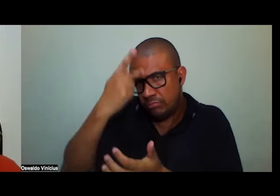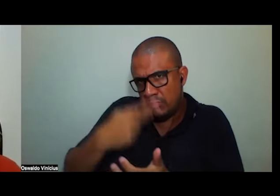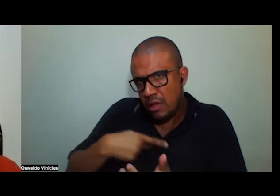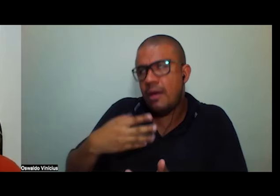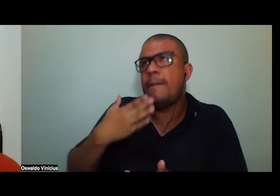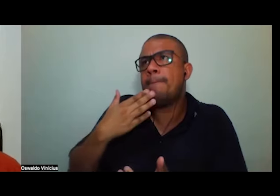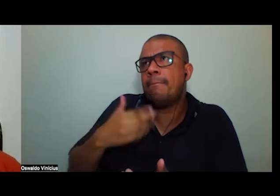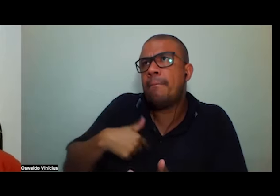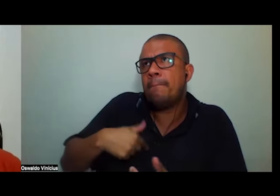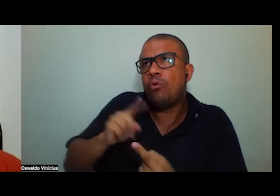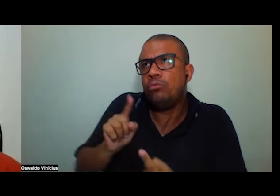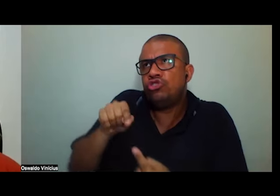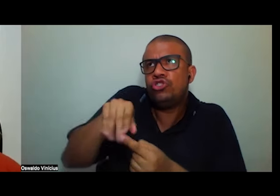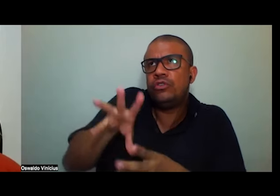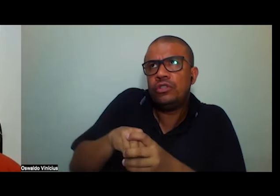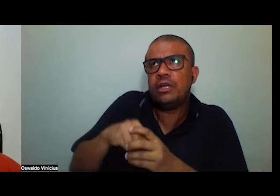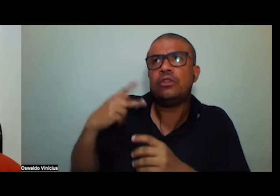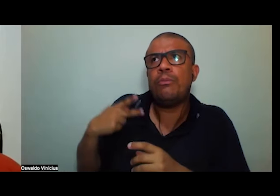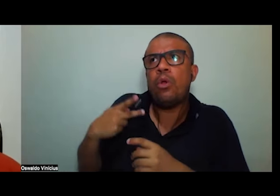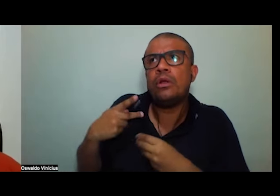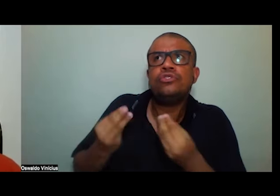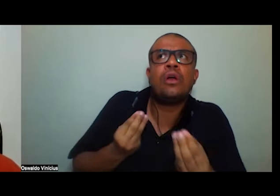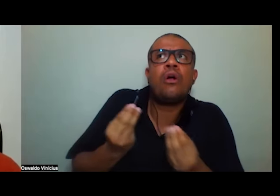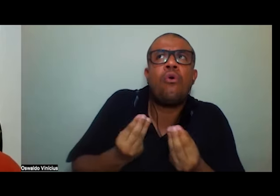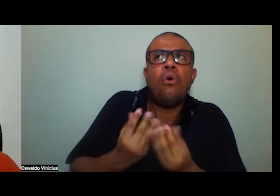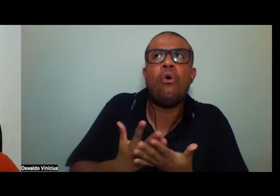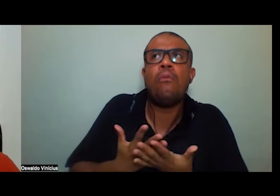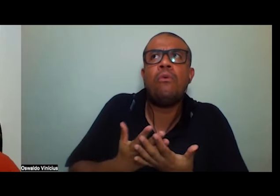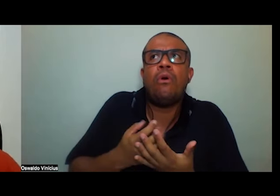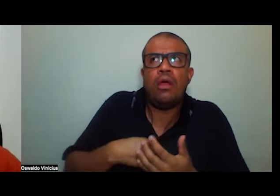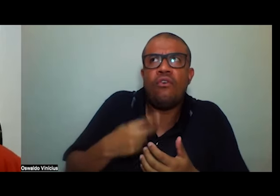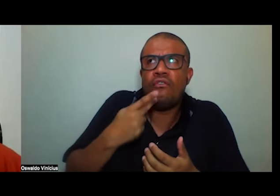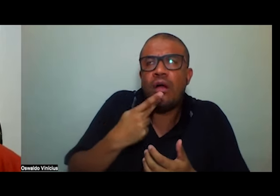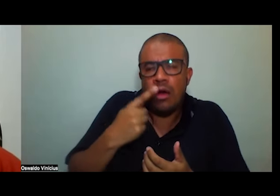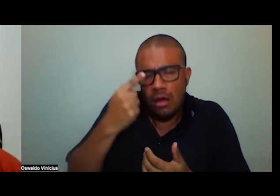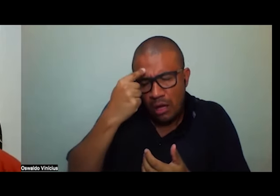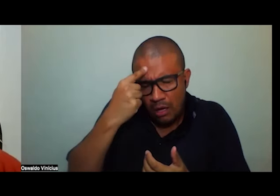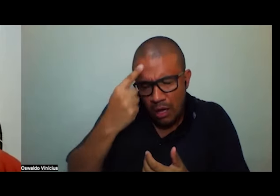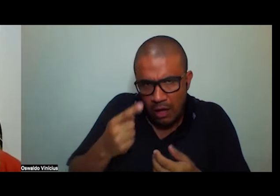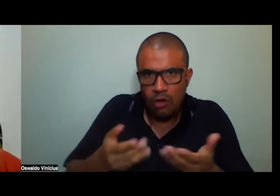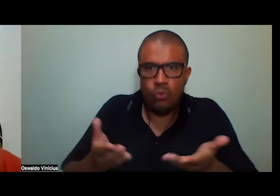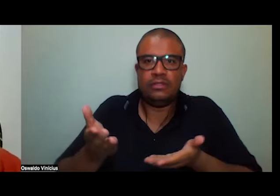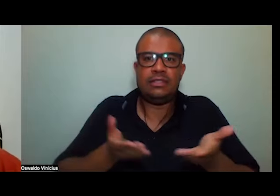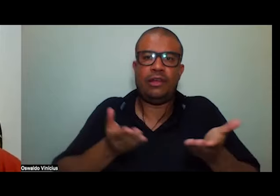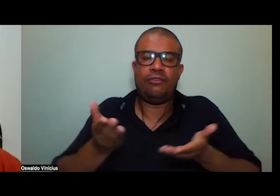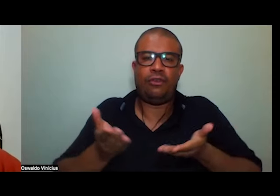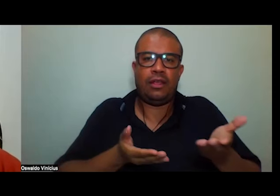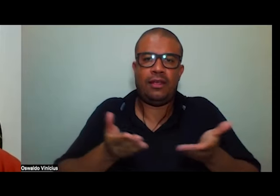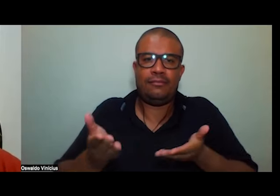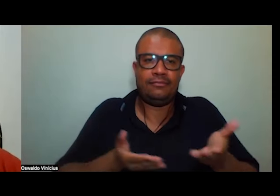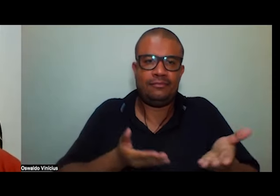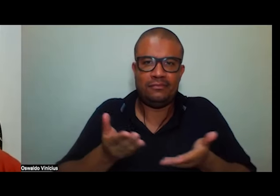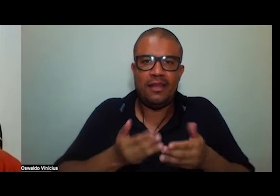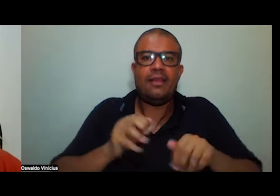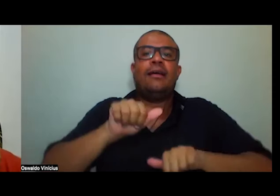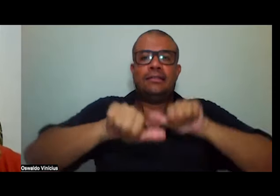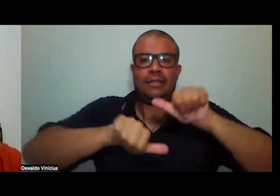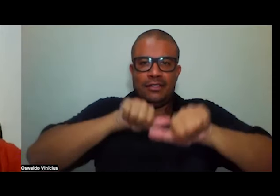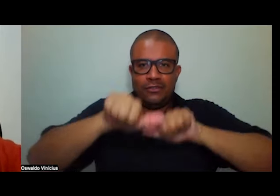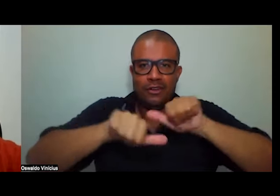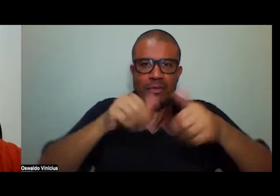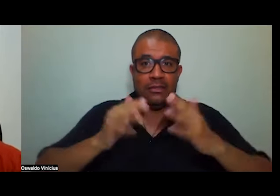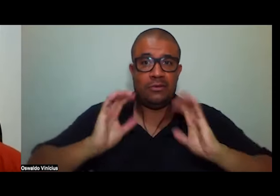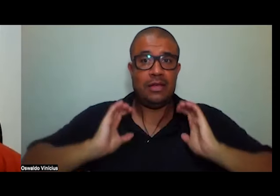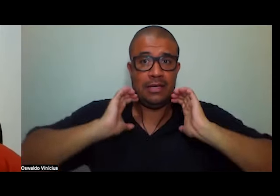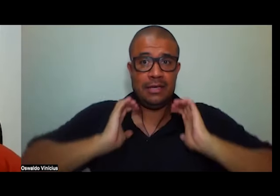objetivo com a política cada um fazendo essa pergunta para si eu diria que o meu é servir a transformação e a cidadania